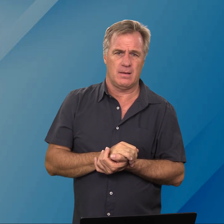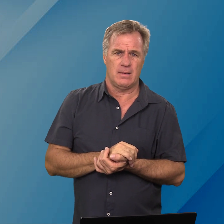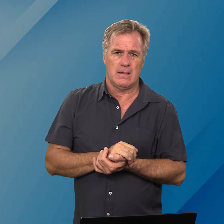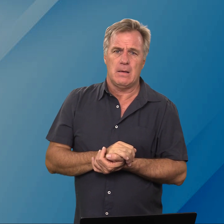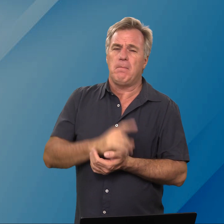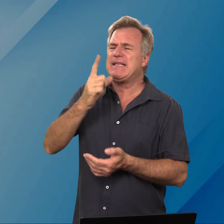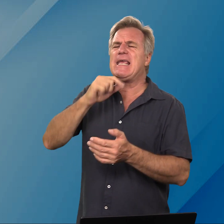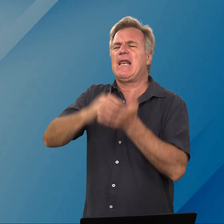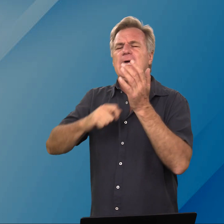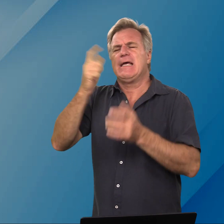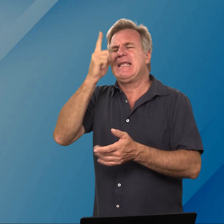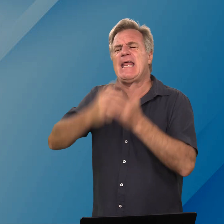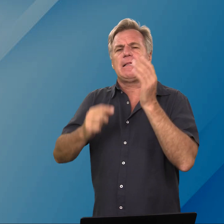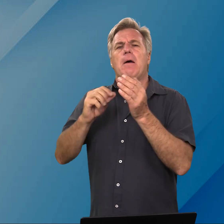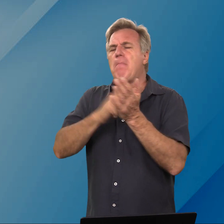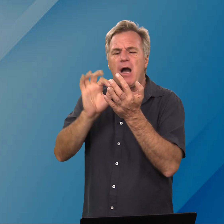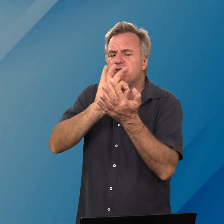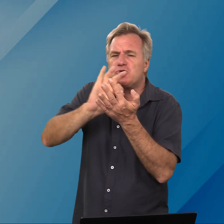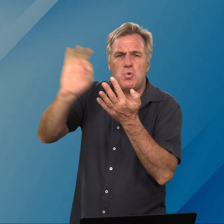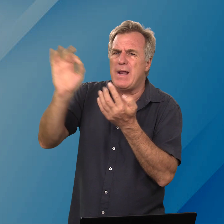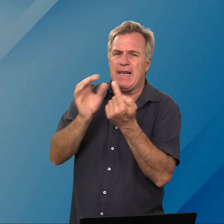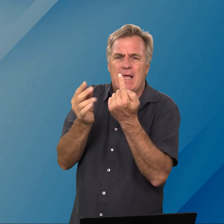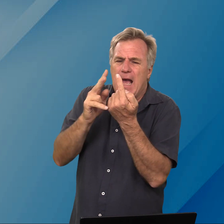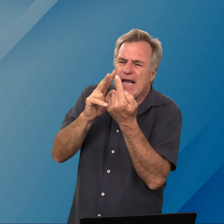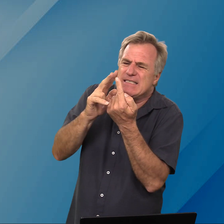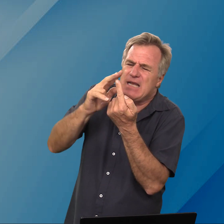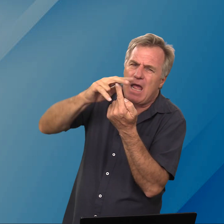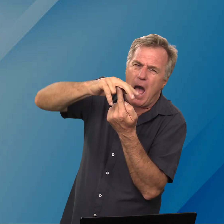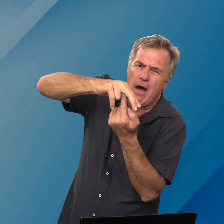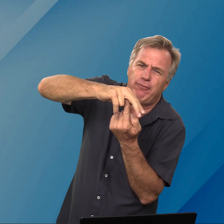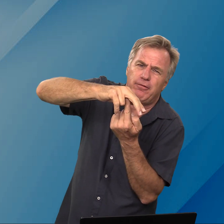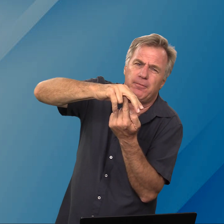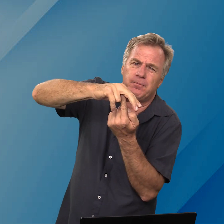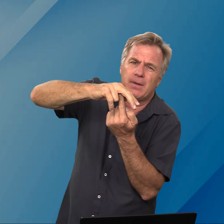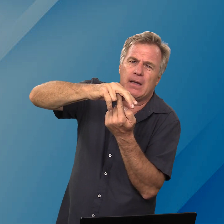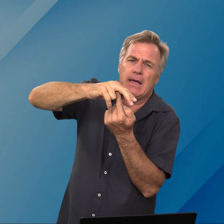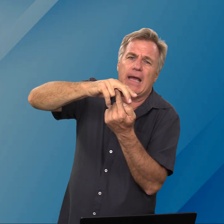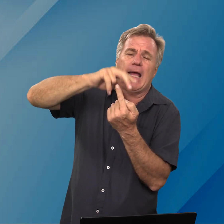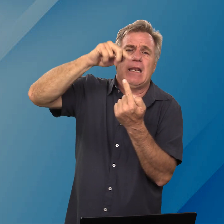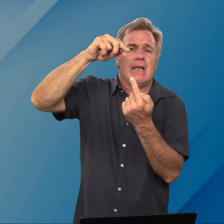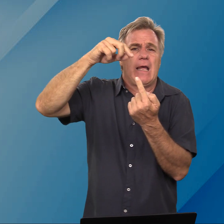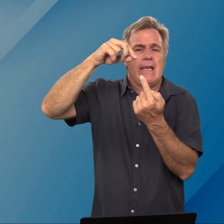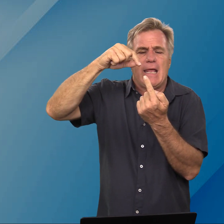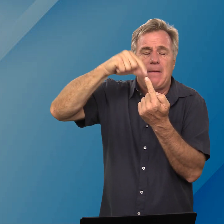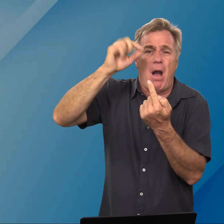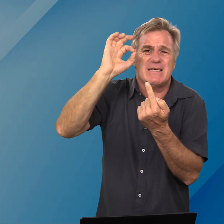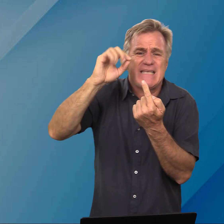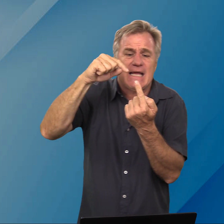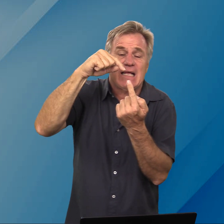maar die jere nie net maak skoon nie hy snui af en en en hy maak seker dat